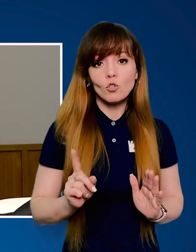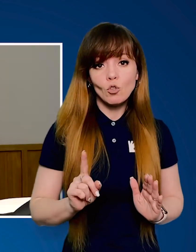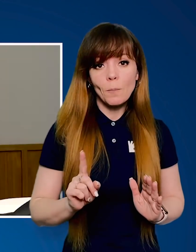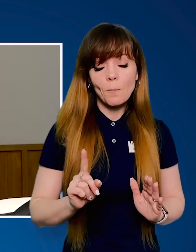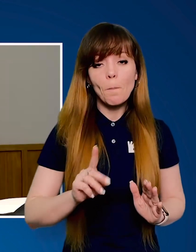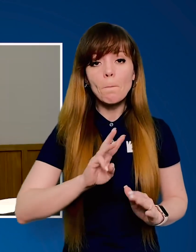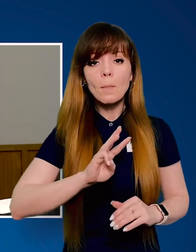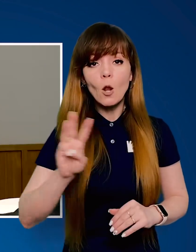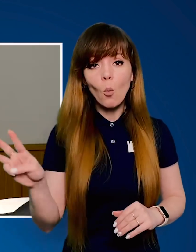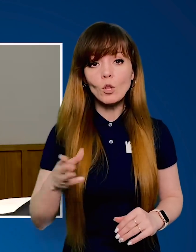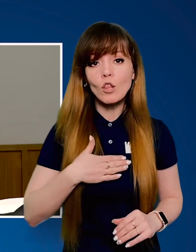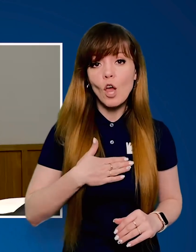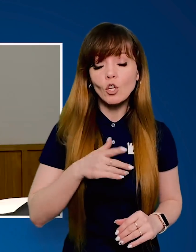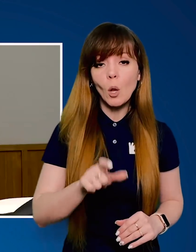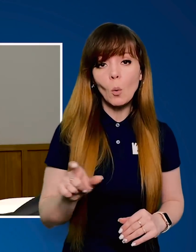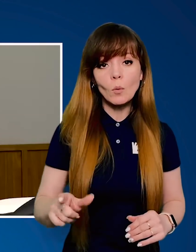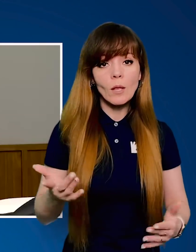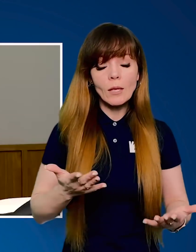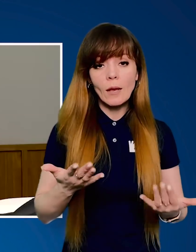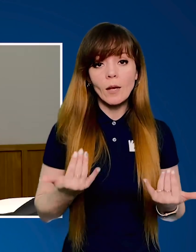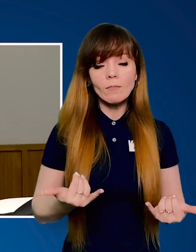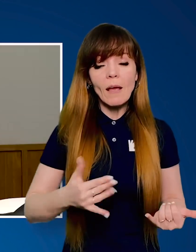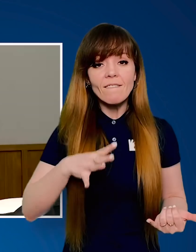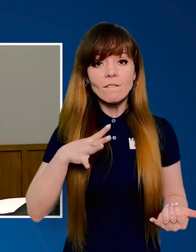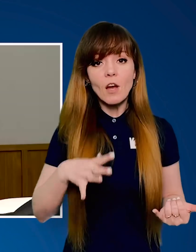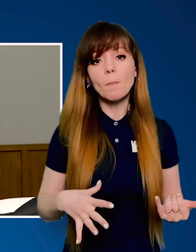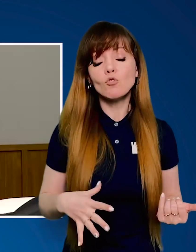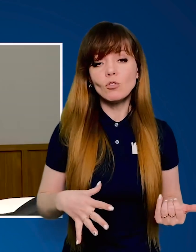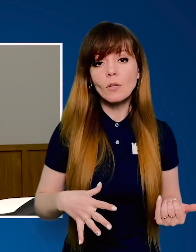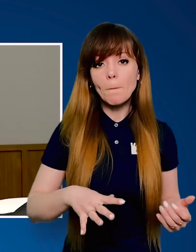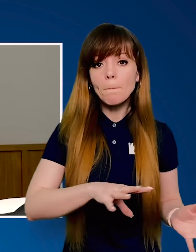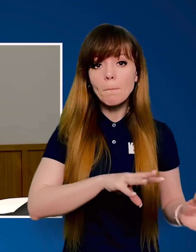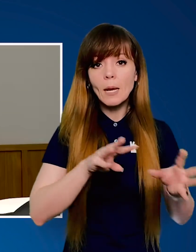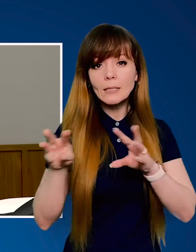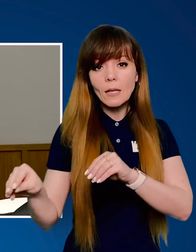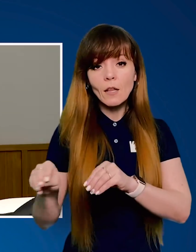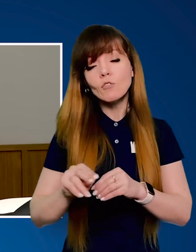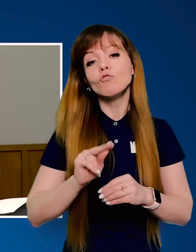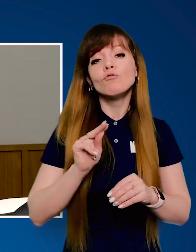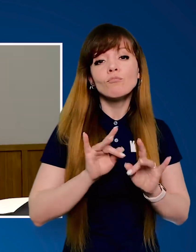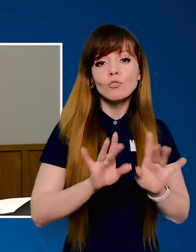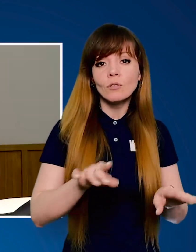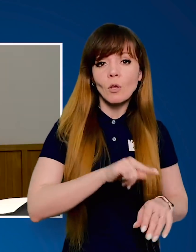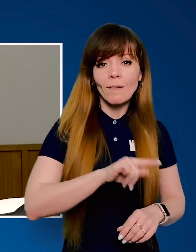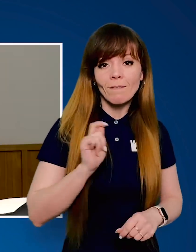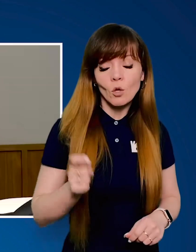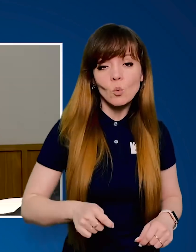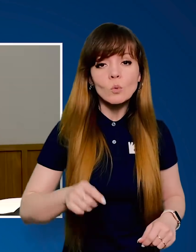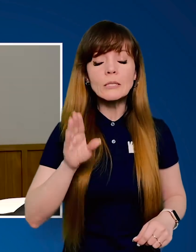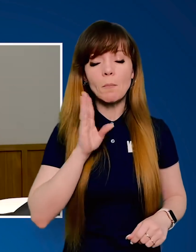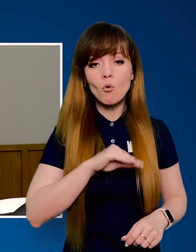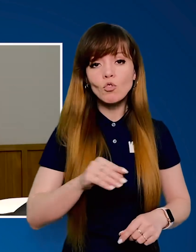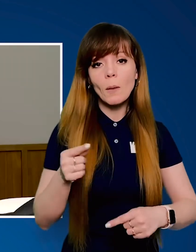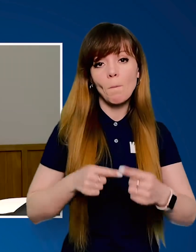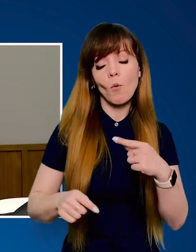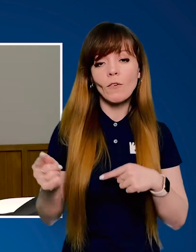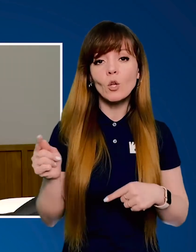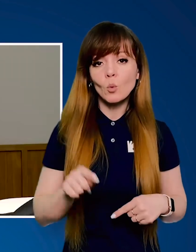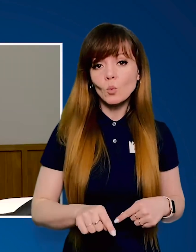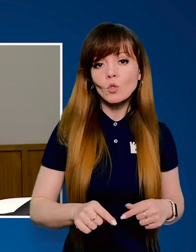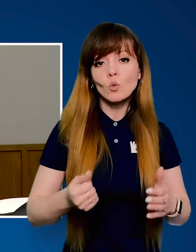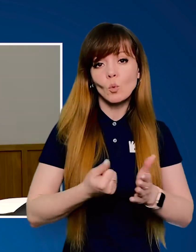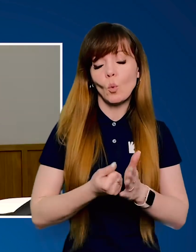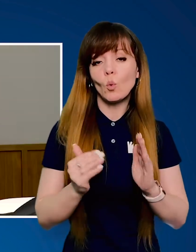означатимуть, що мільйони наших людей, які стали вимушеними переселенцями через цю війну, зможуть